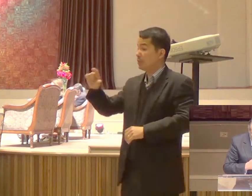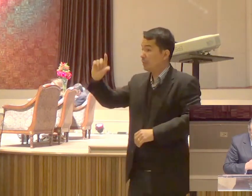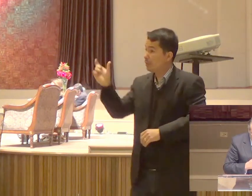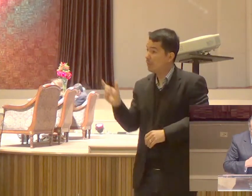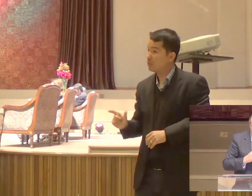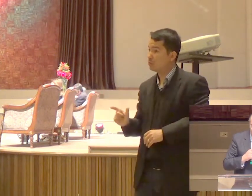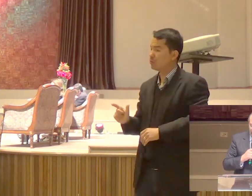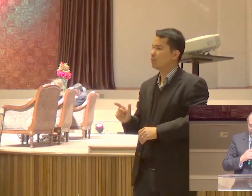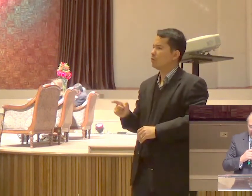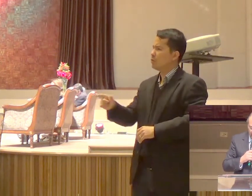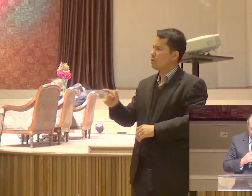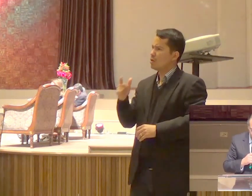Interessante isso Né?